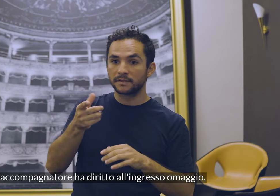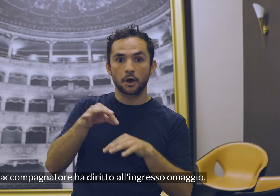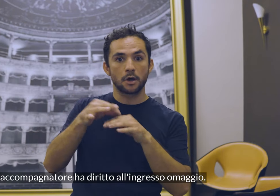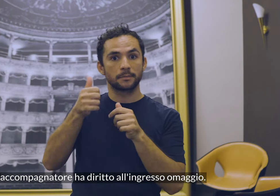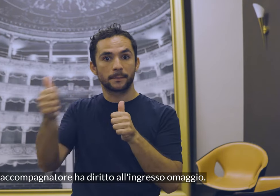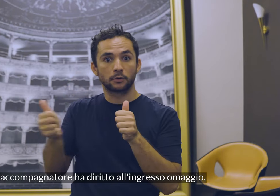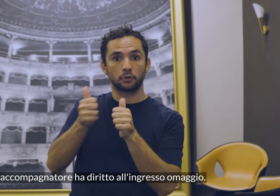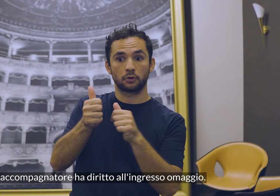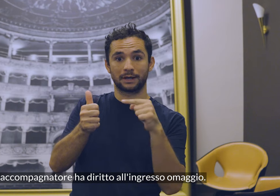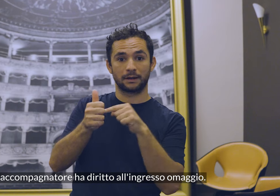diritto all'ingresso omaggio